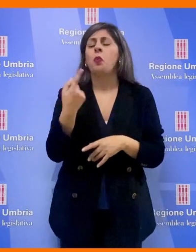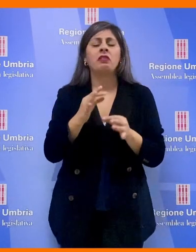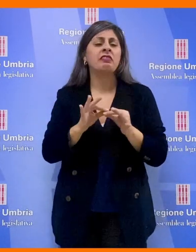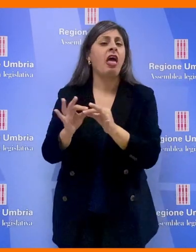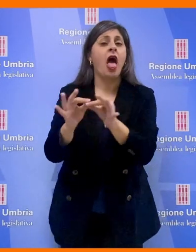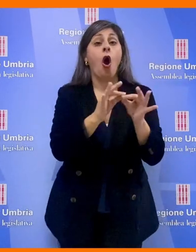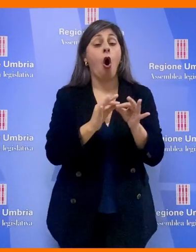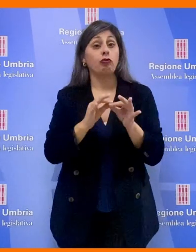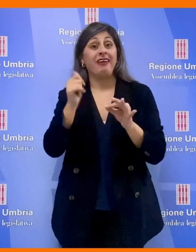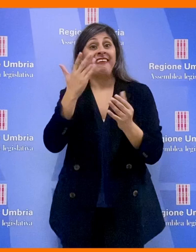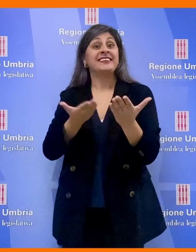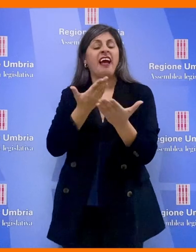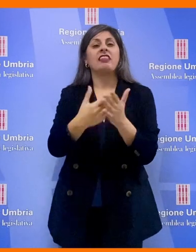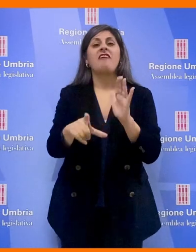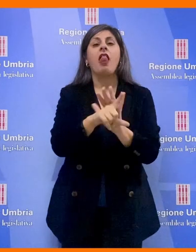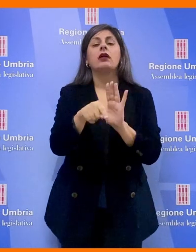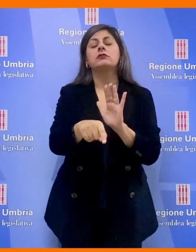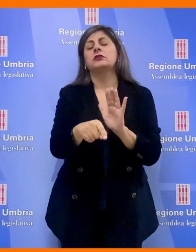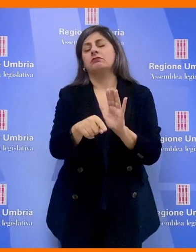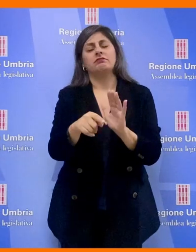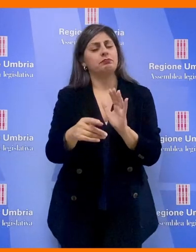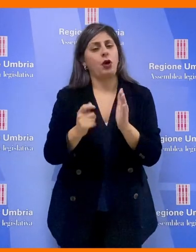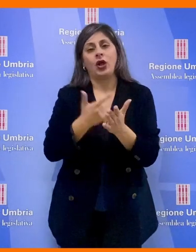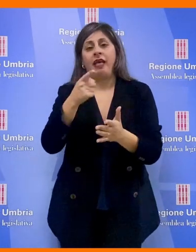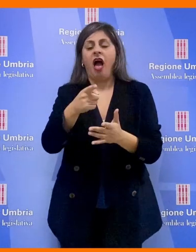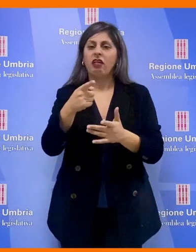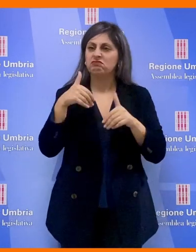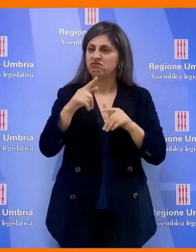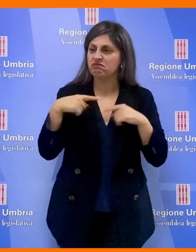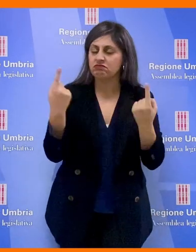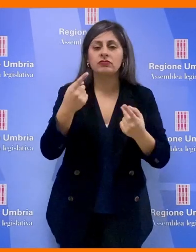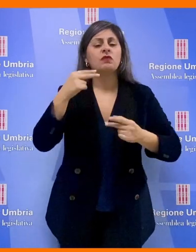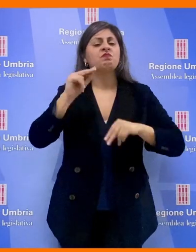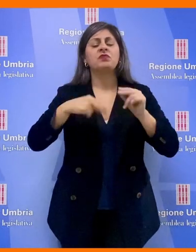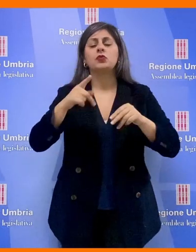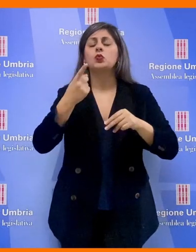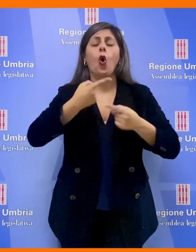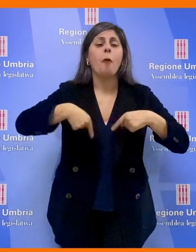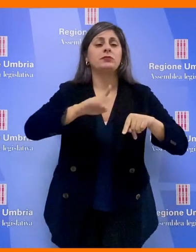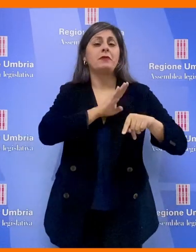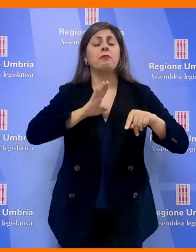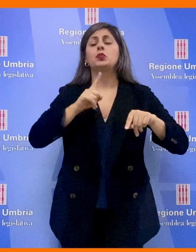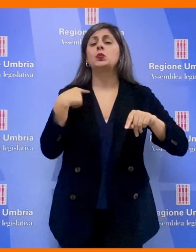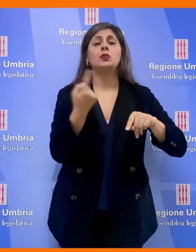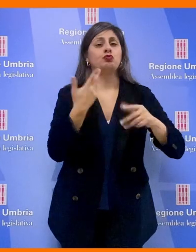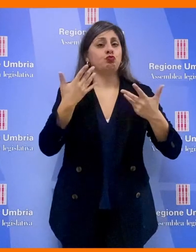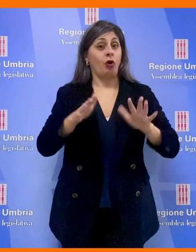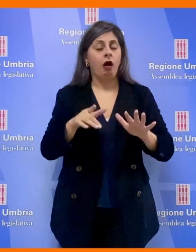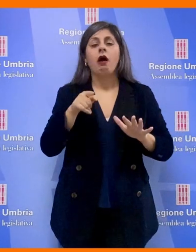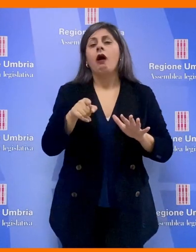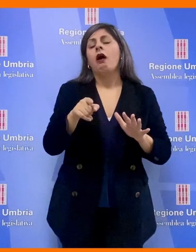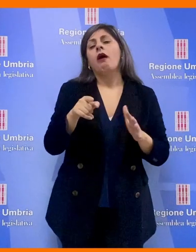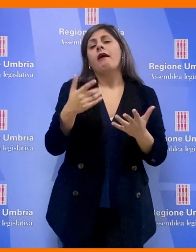è un'iniziativa digitativa molto significativa, partecipata e firmata da tutti i membri della commissione che ha avuto